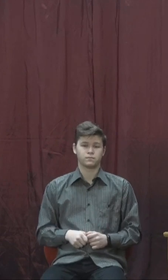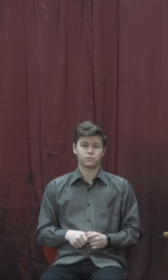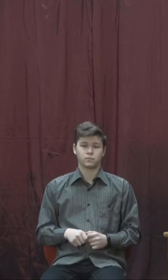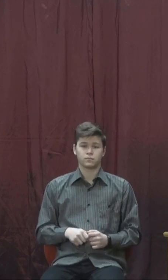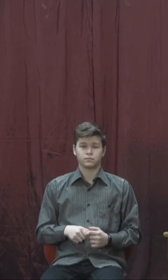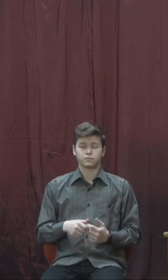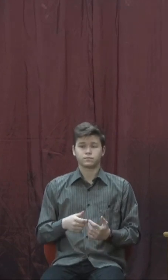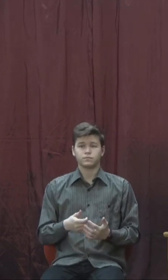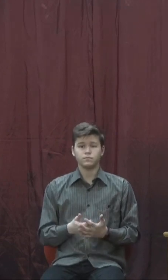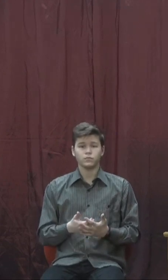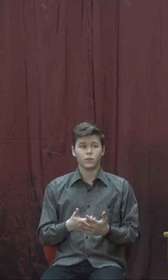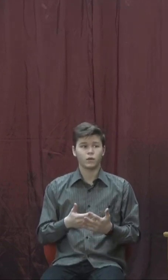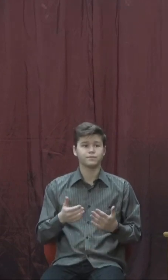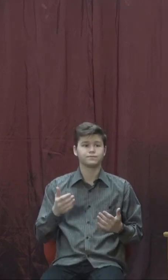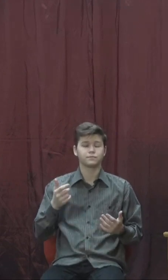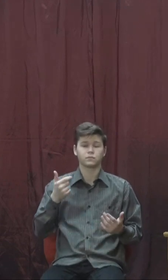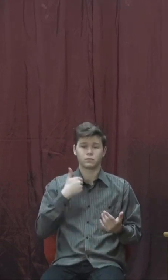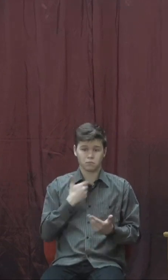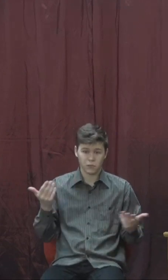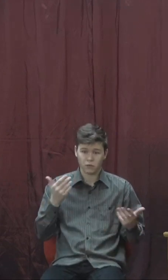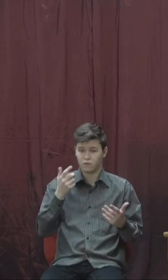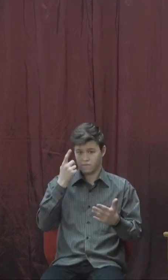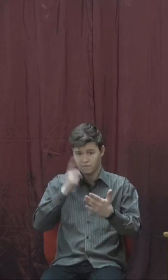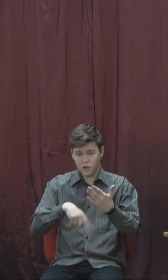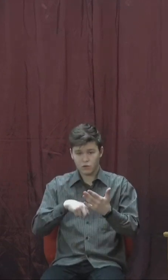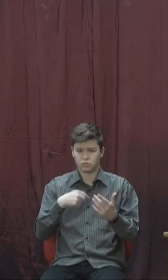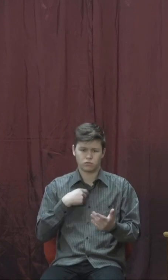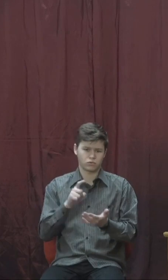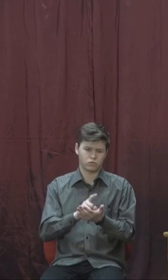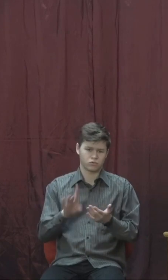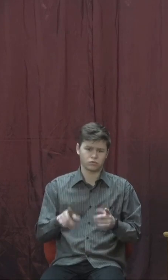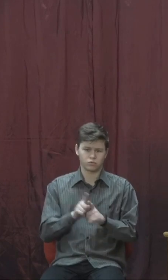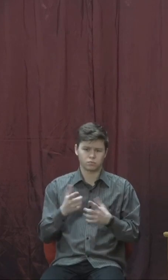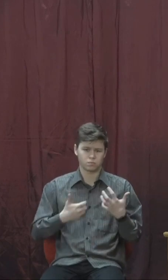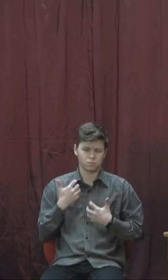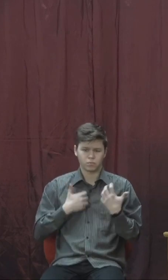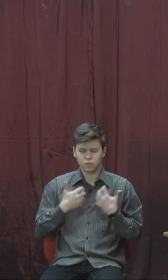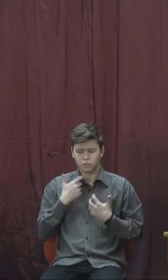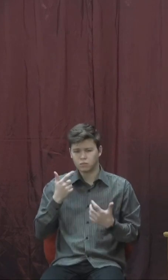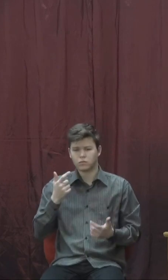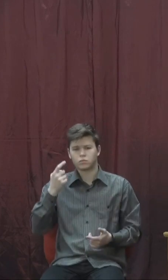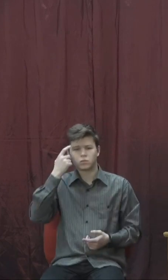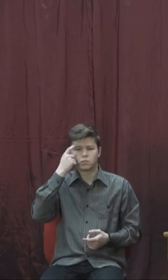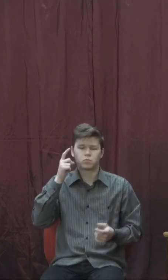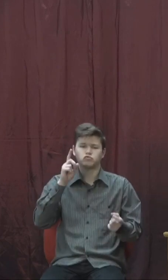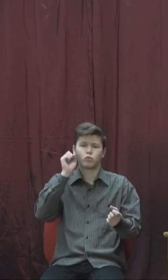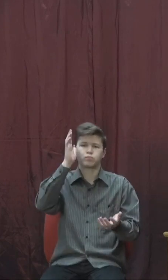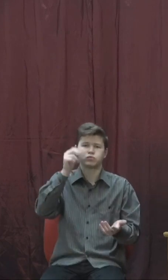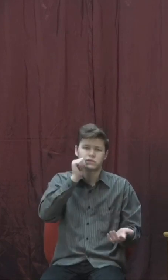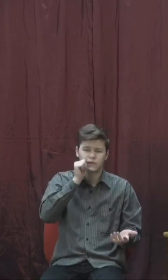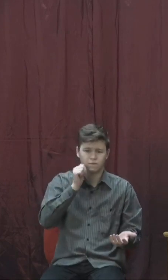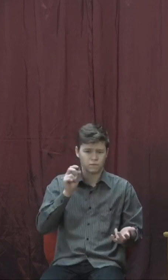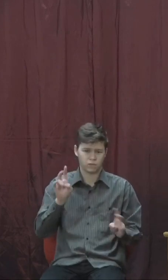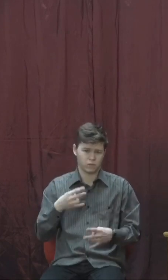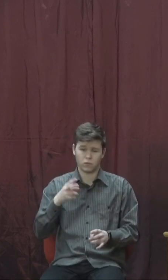Діти Божі не піддаються паніки. Бо все їхнє життя, всі зовнішні обставини, вони